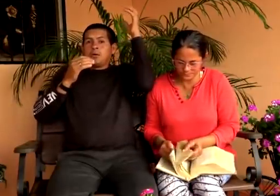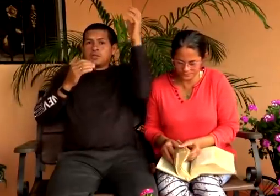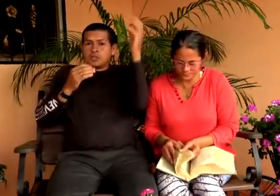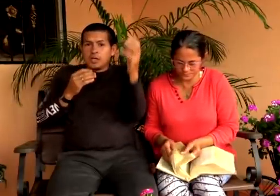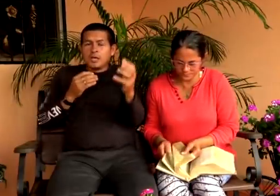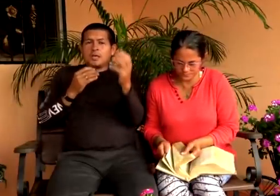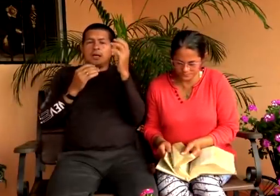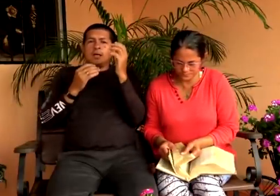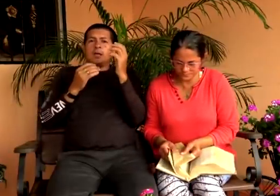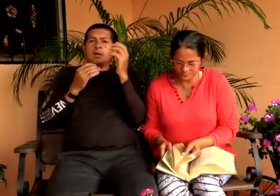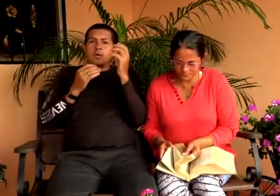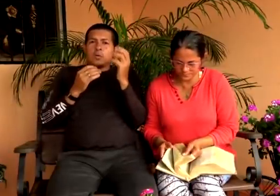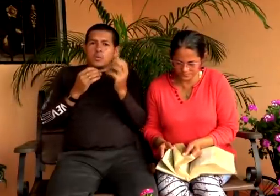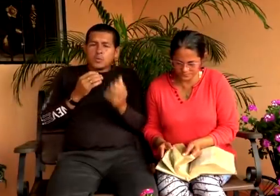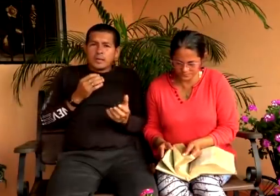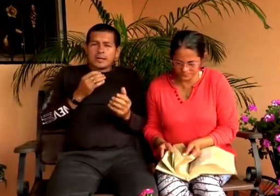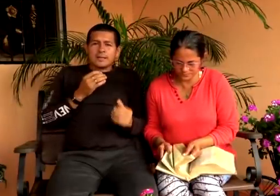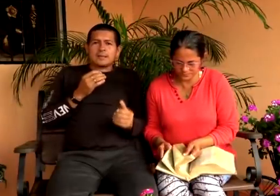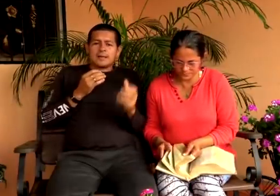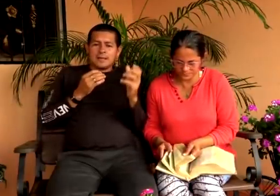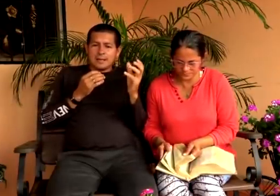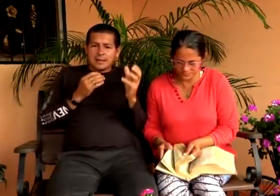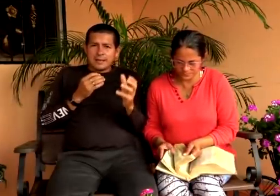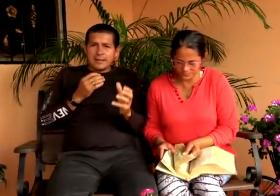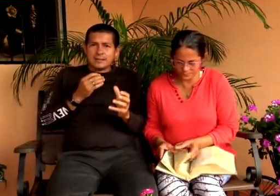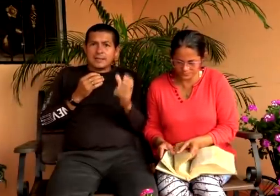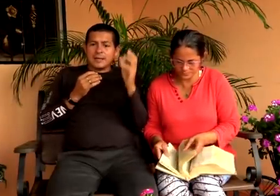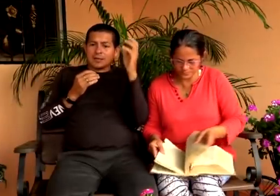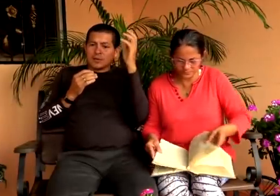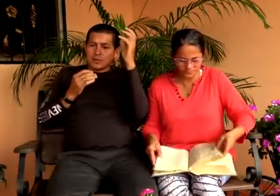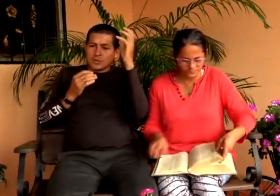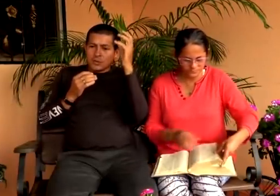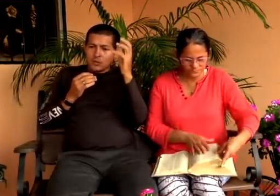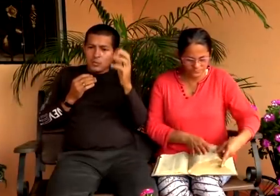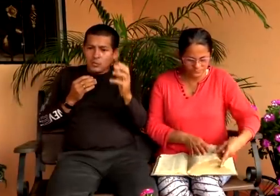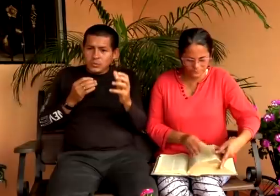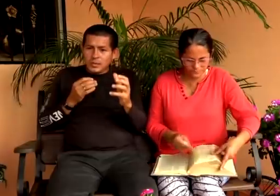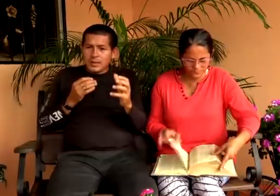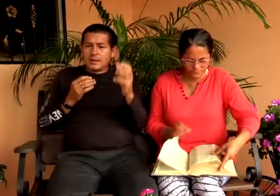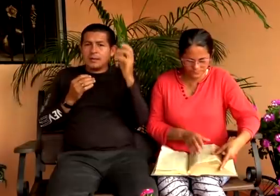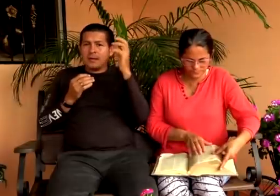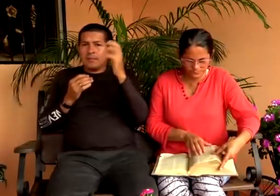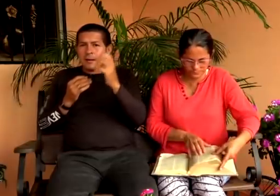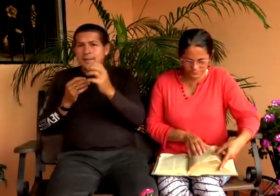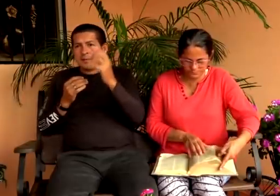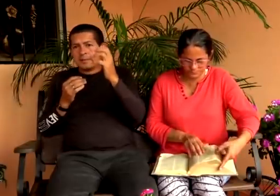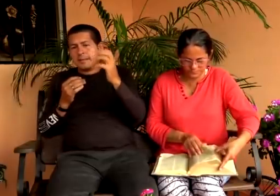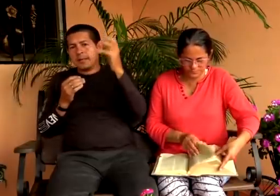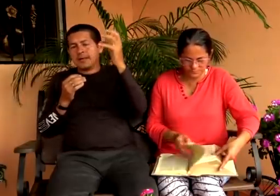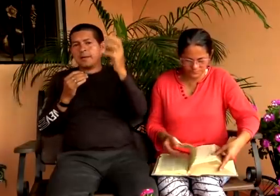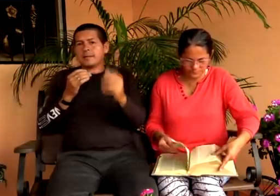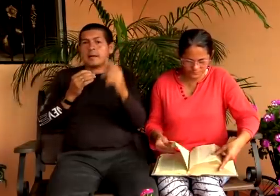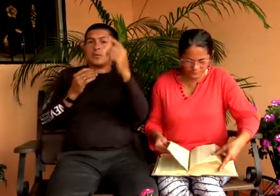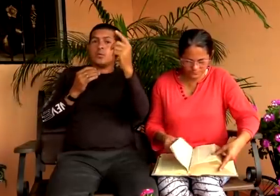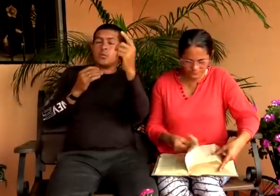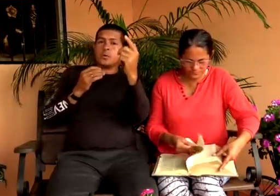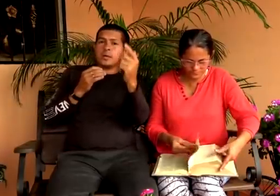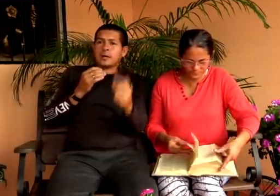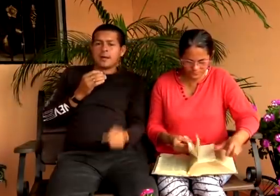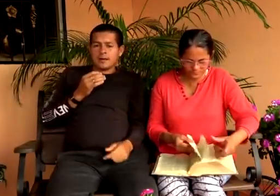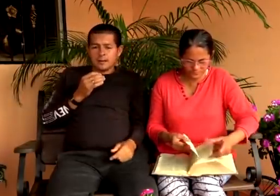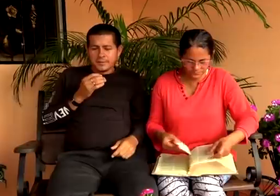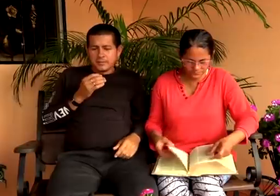Dios tiene una casa, la iglesia, columna y base de la verdad,